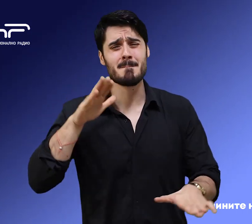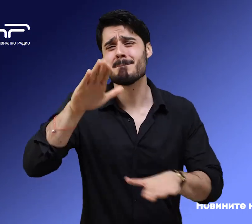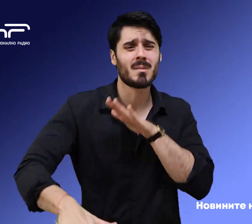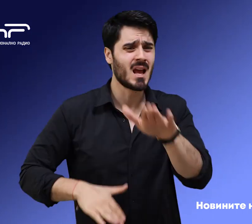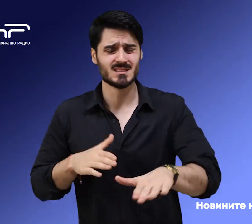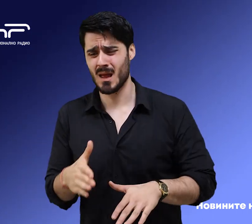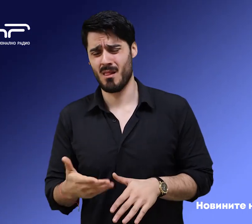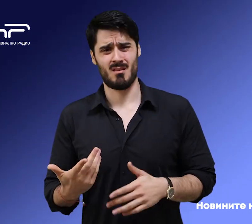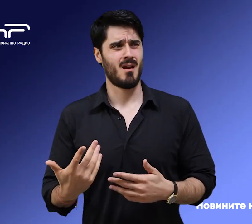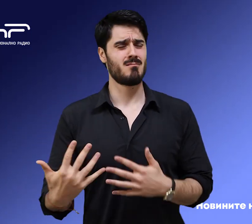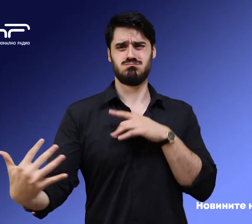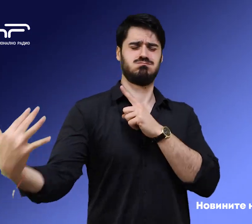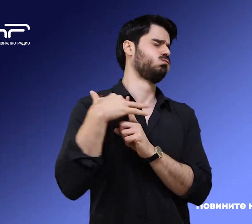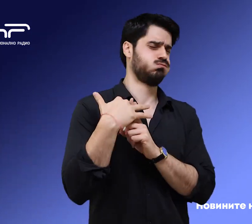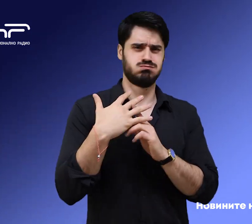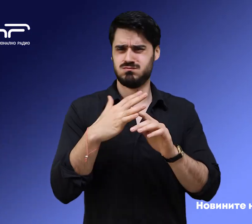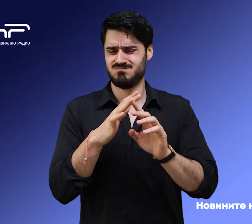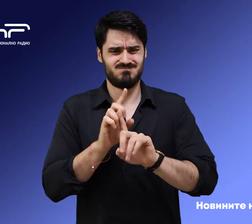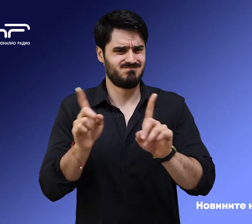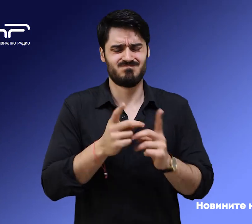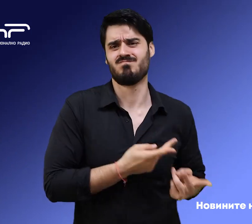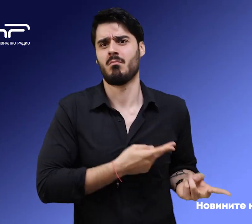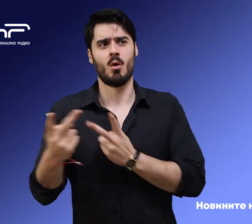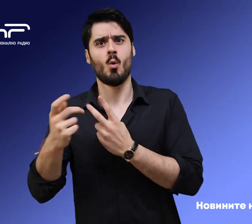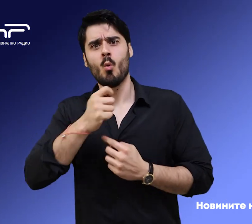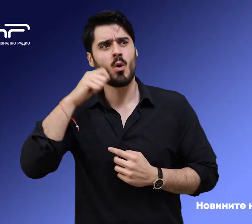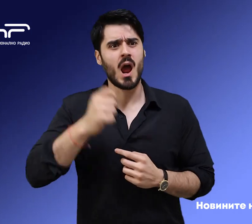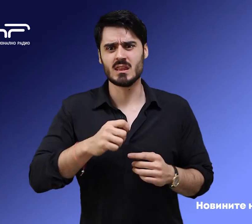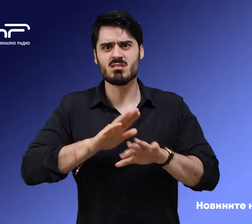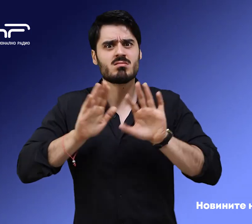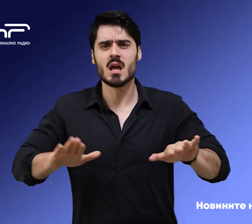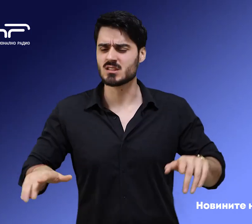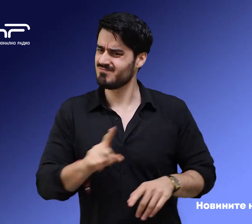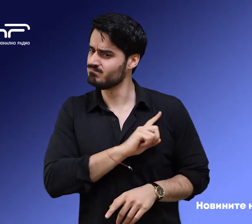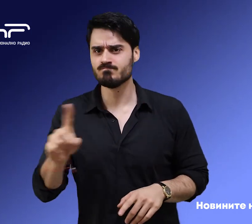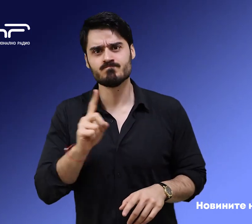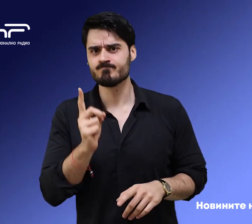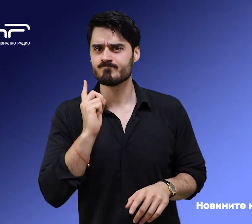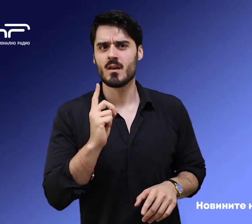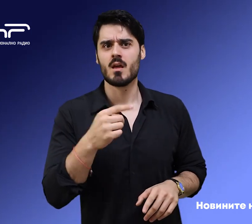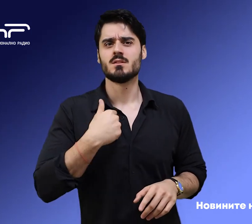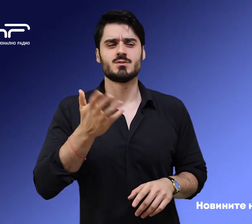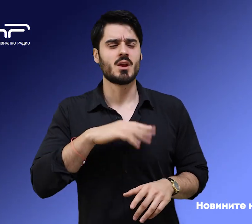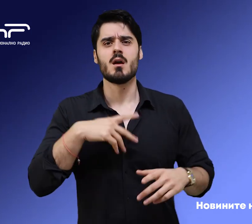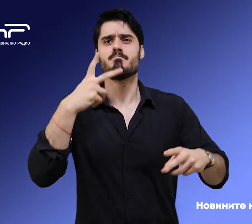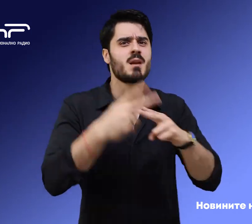депортирането на наши жители и особено депортирането на украински деца. Ще разрушим руската геноцидна система от